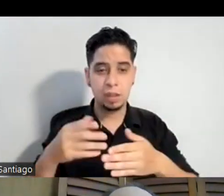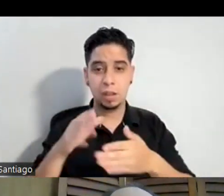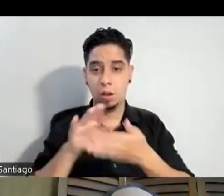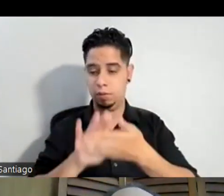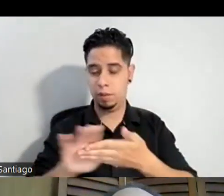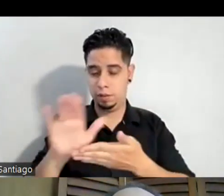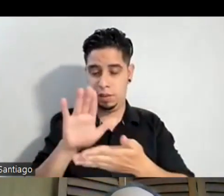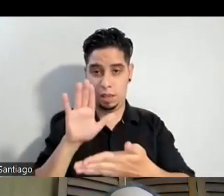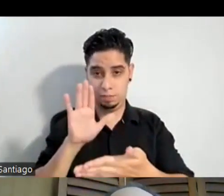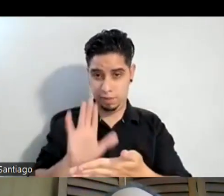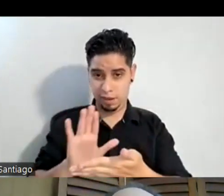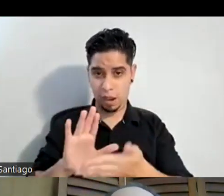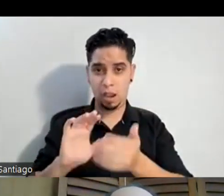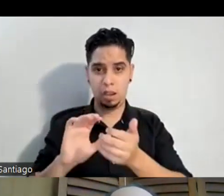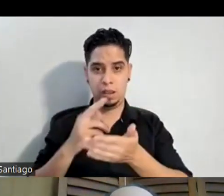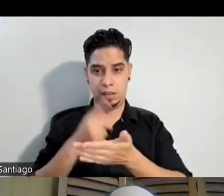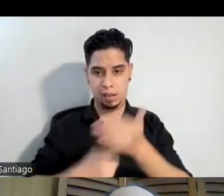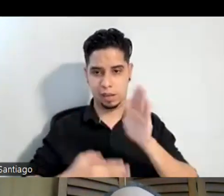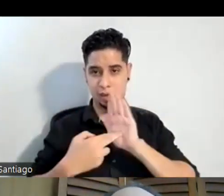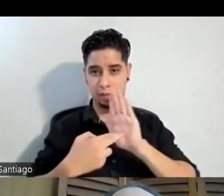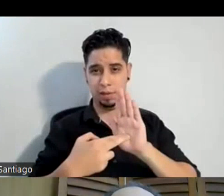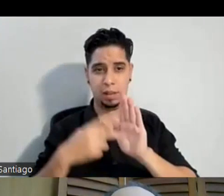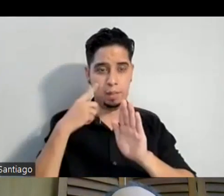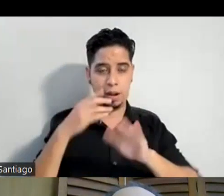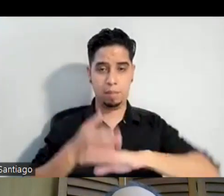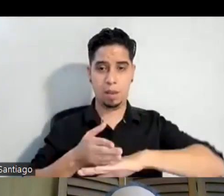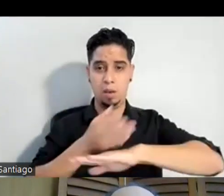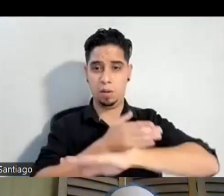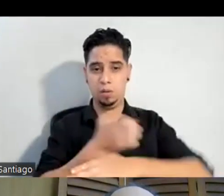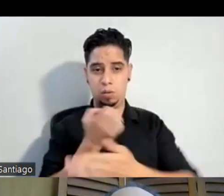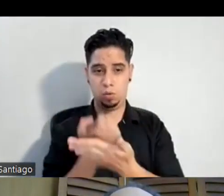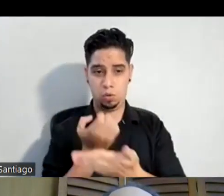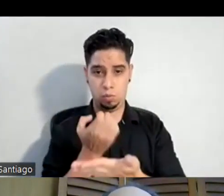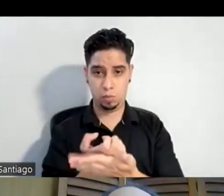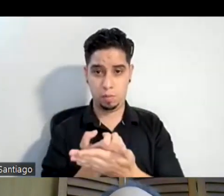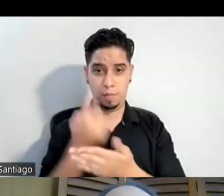institución representa para el mejoramiento económico a futuro del país